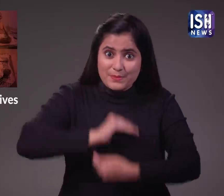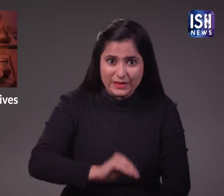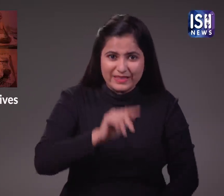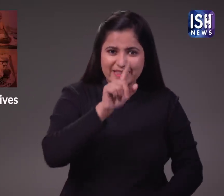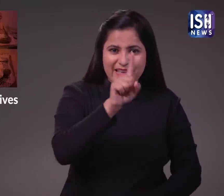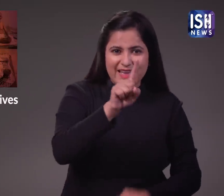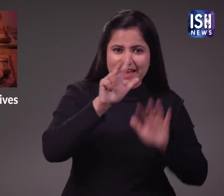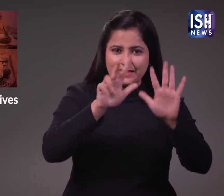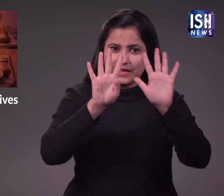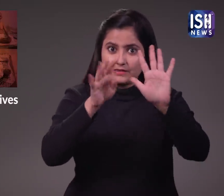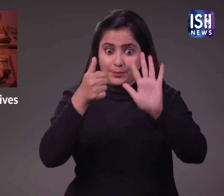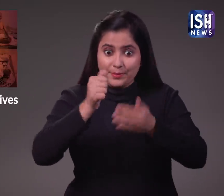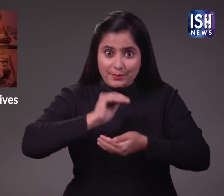घोर गरीबी के कारण